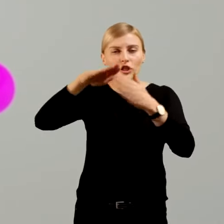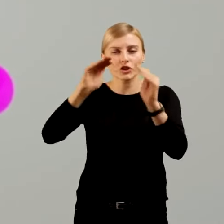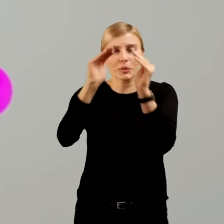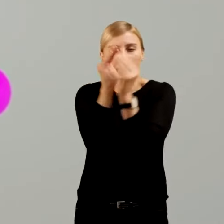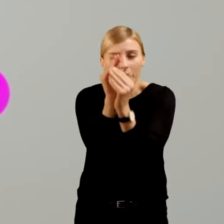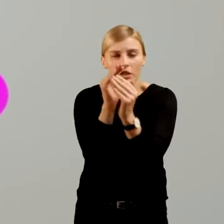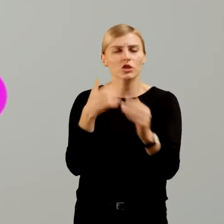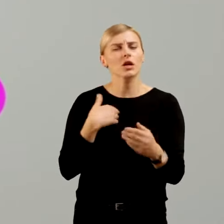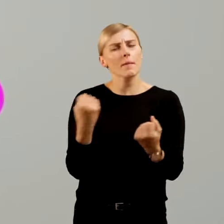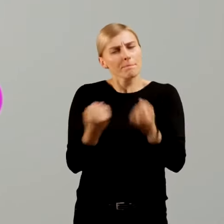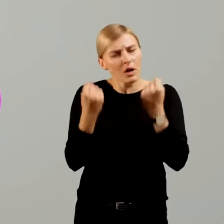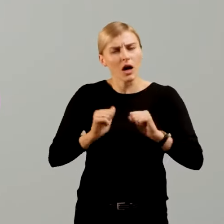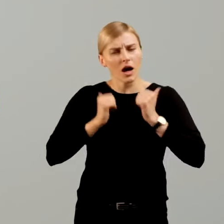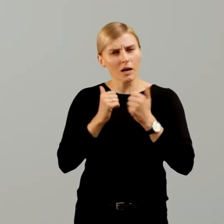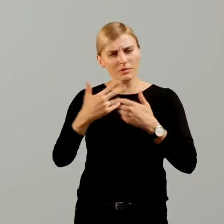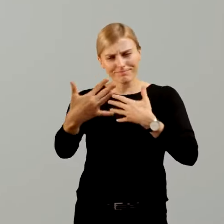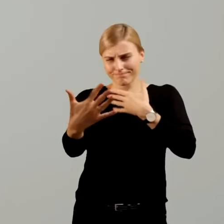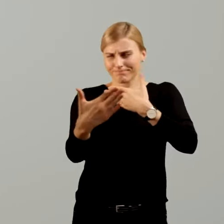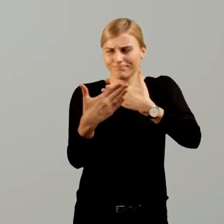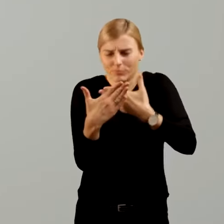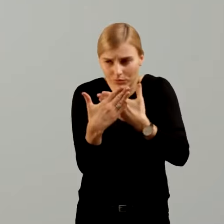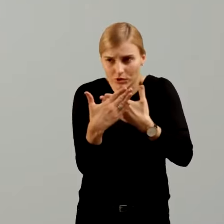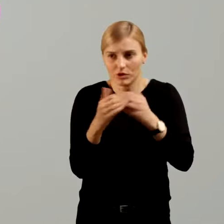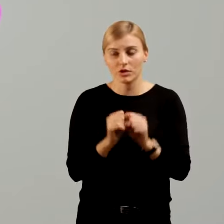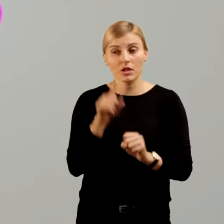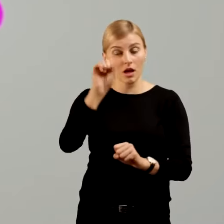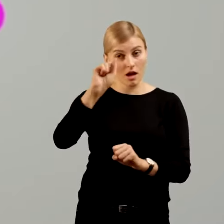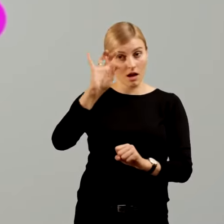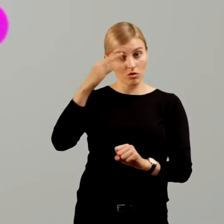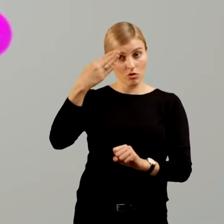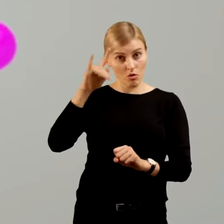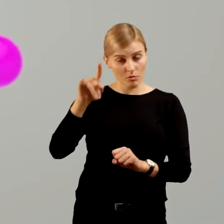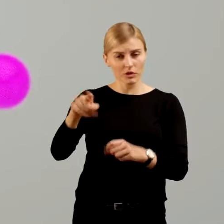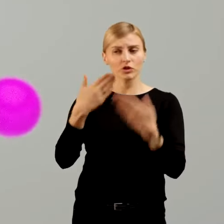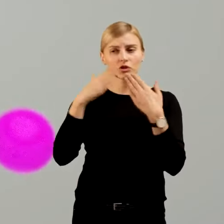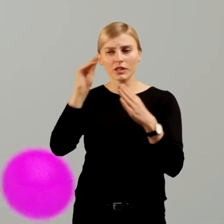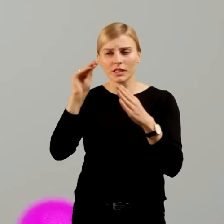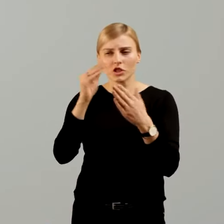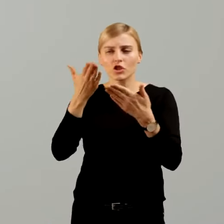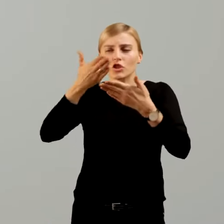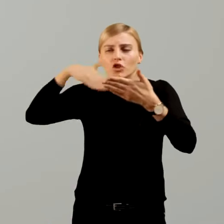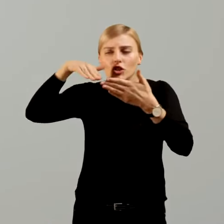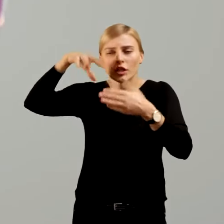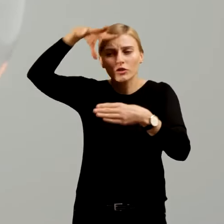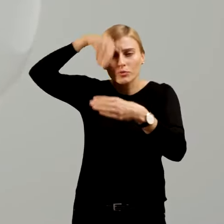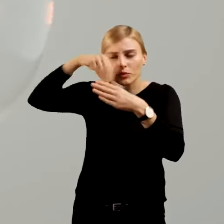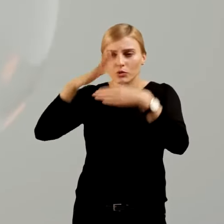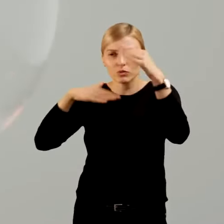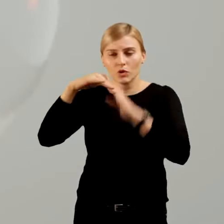Postaram się to Wam przybliżyć. Atomy składają się z jeszcze mniejszych cząstek. Jądra